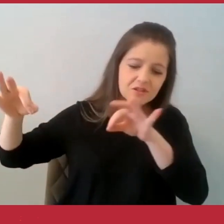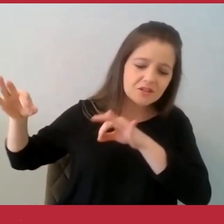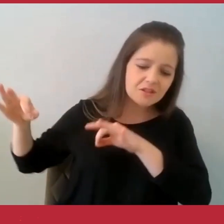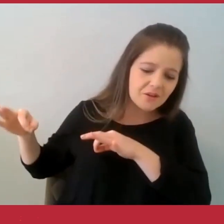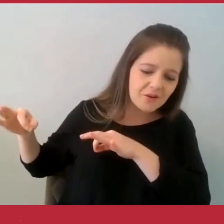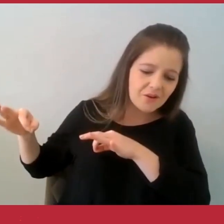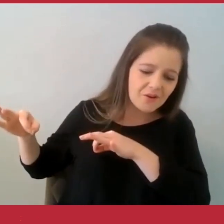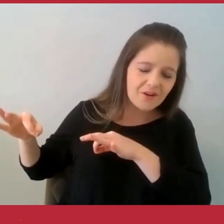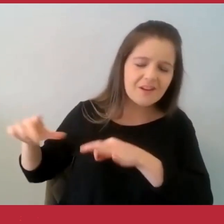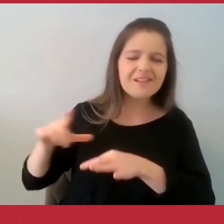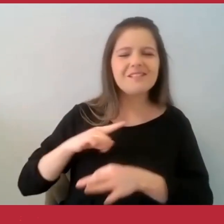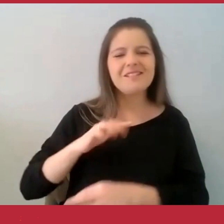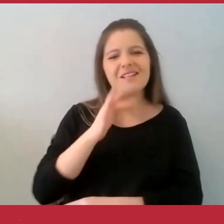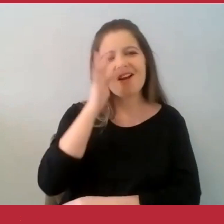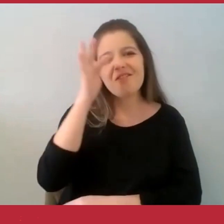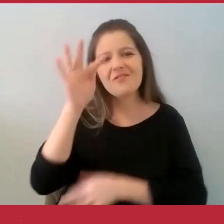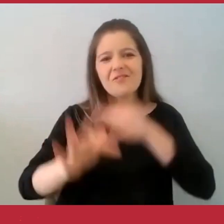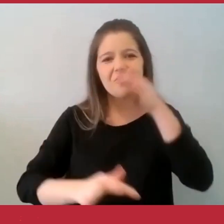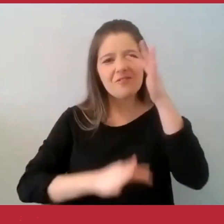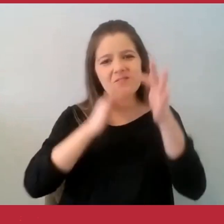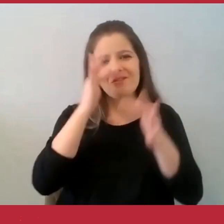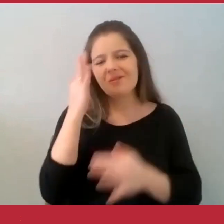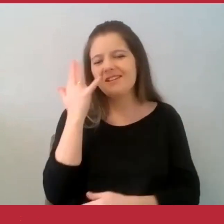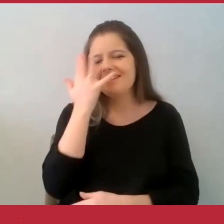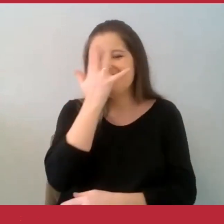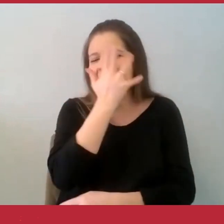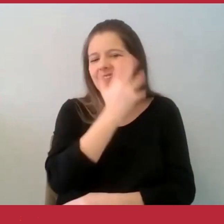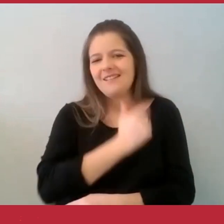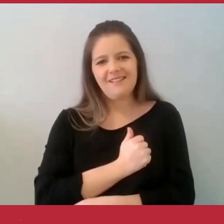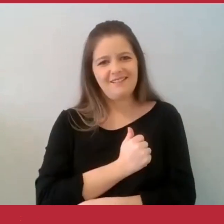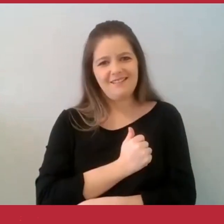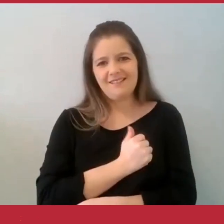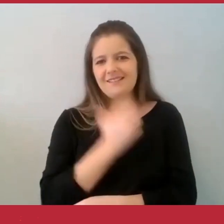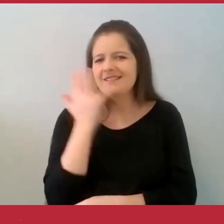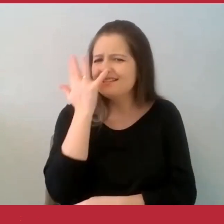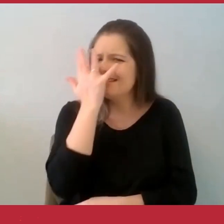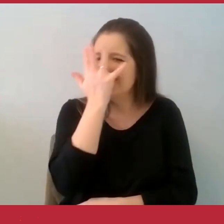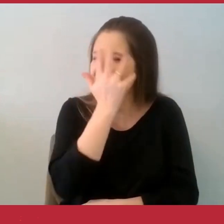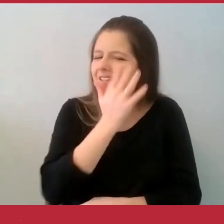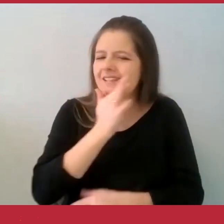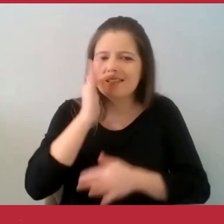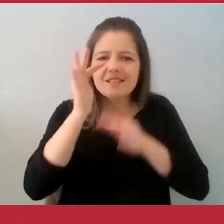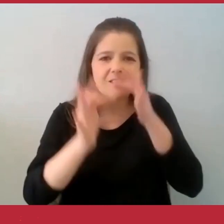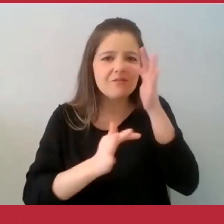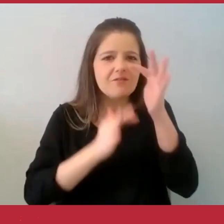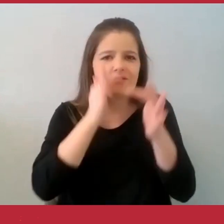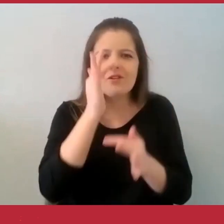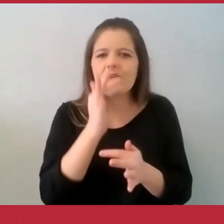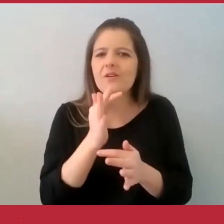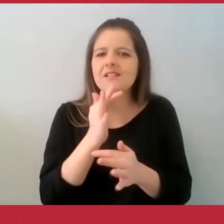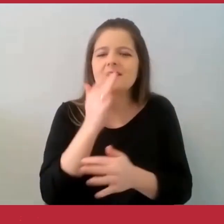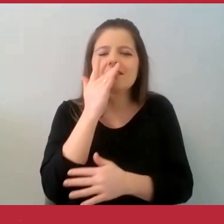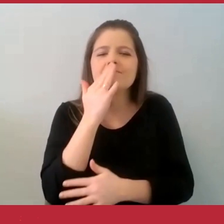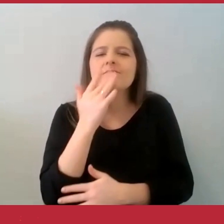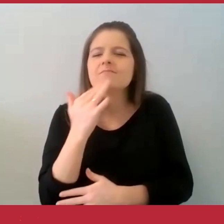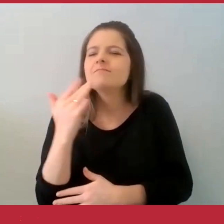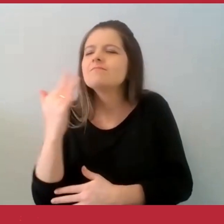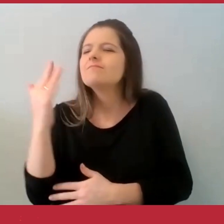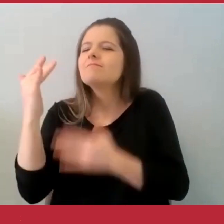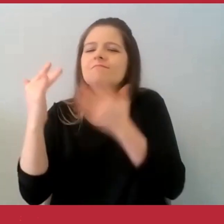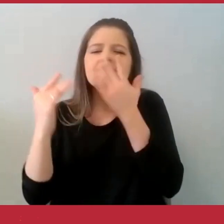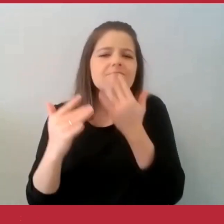estava cheia de flores. Uma mais linda que a outra, uma mais perfumada, mais